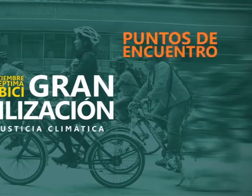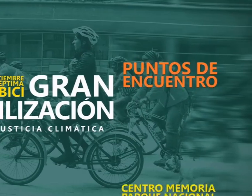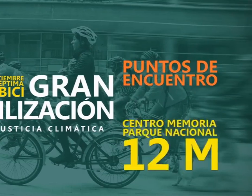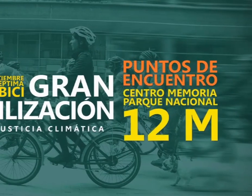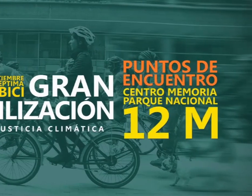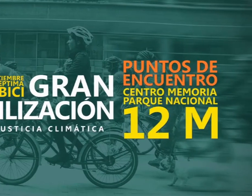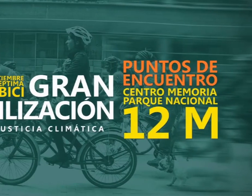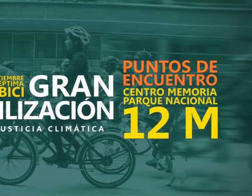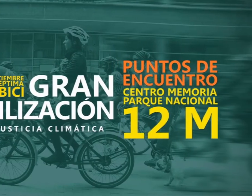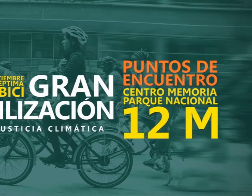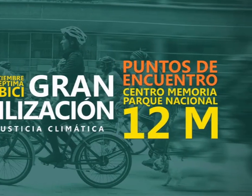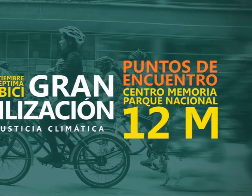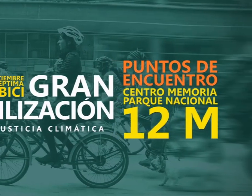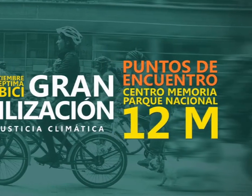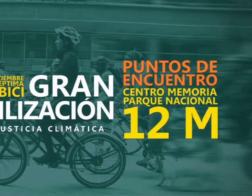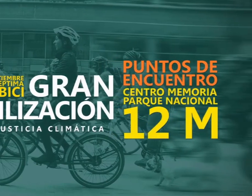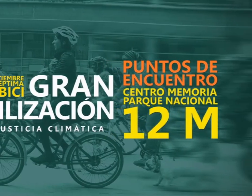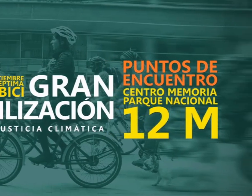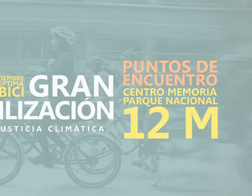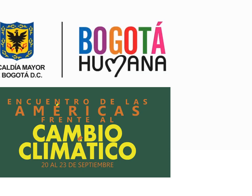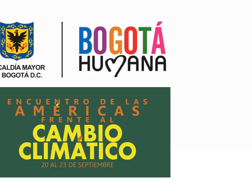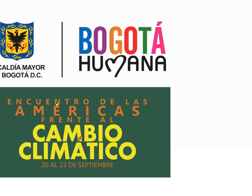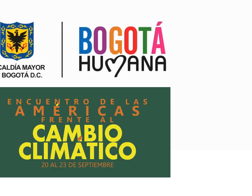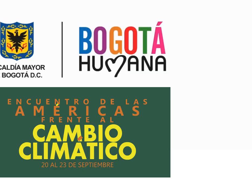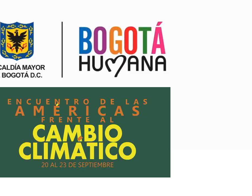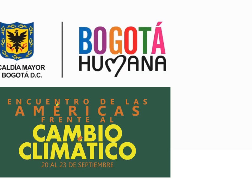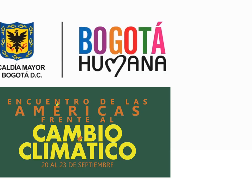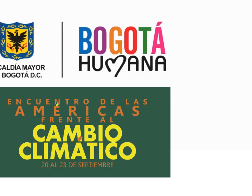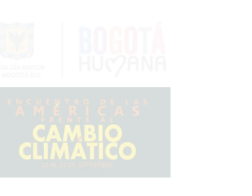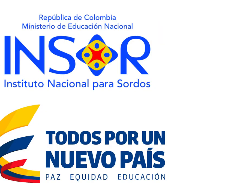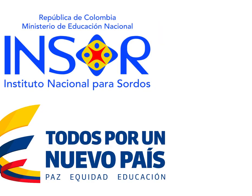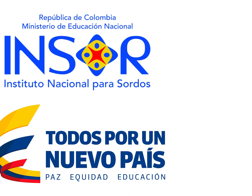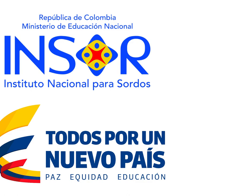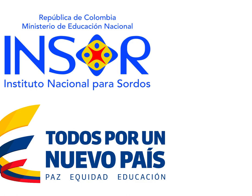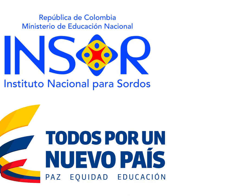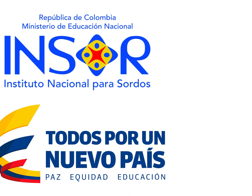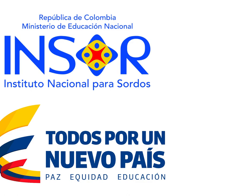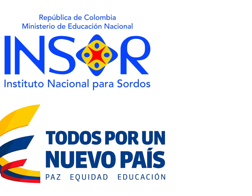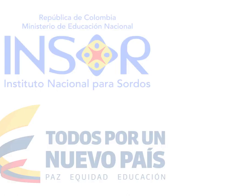.encuentroporeclima